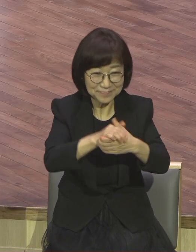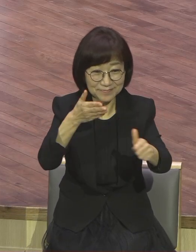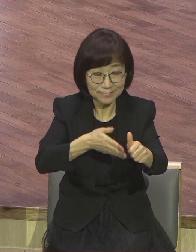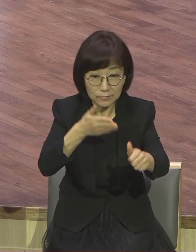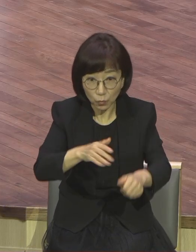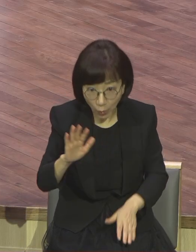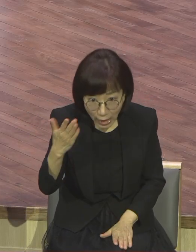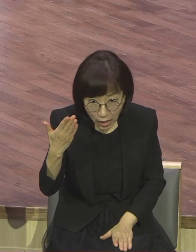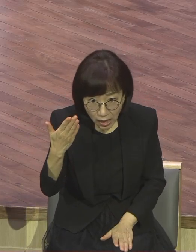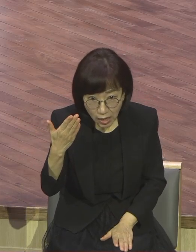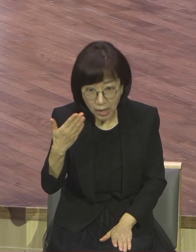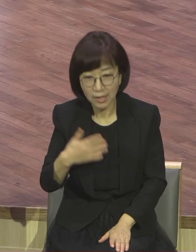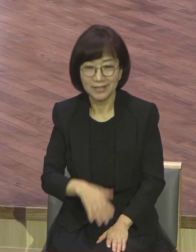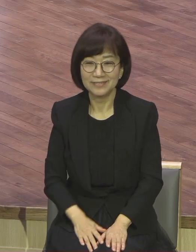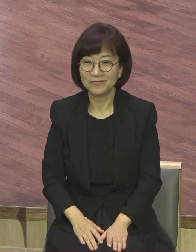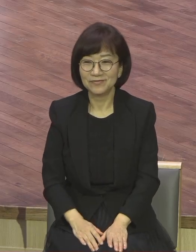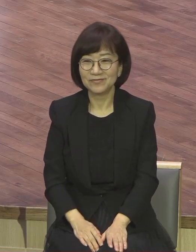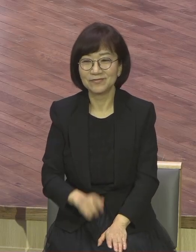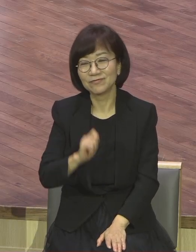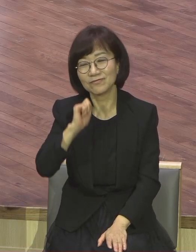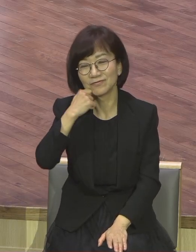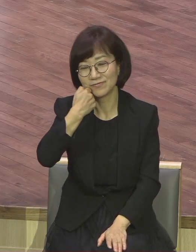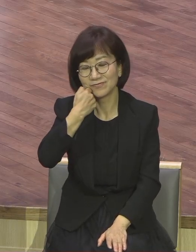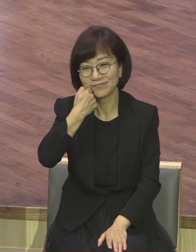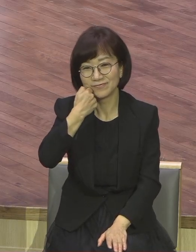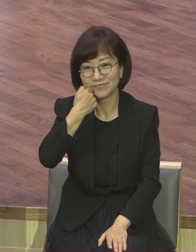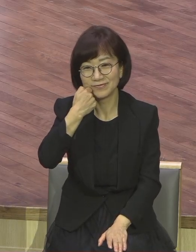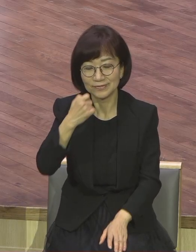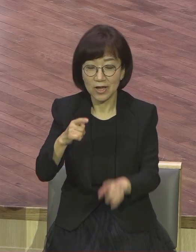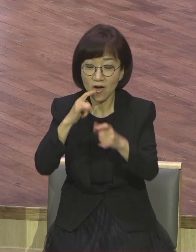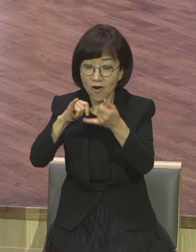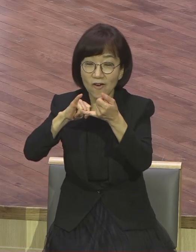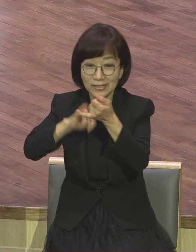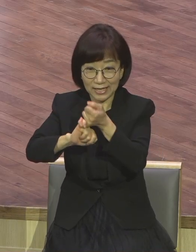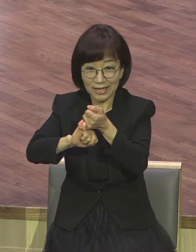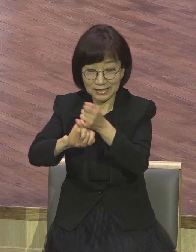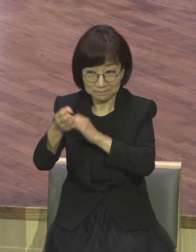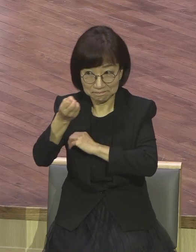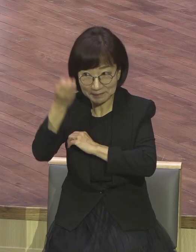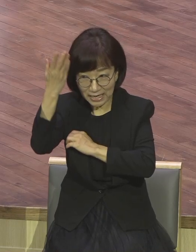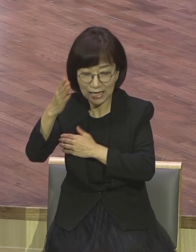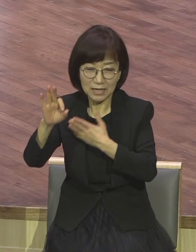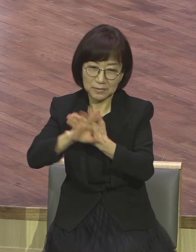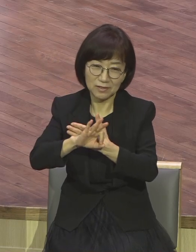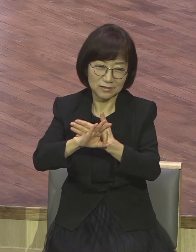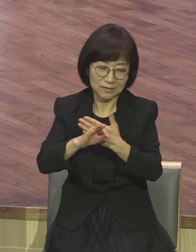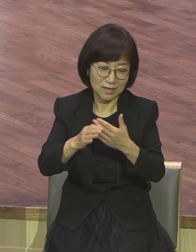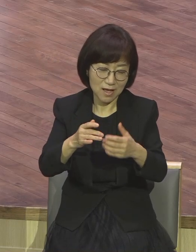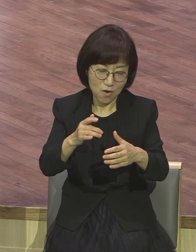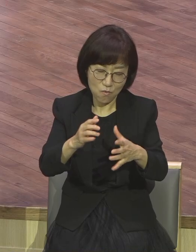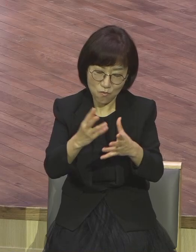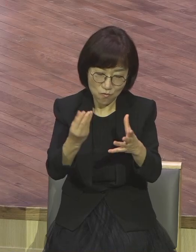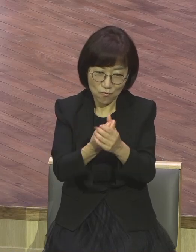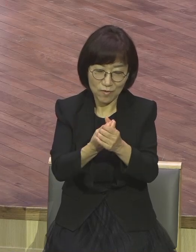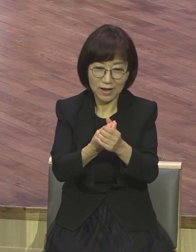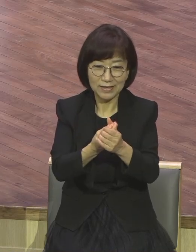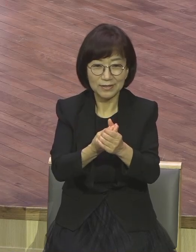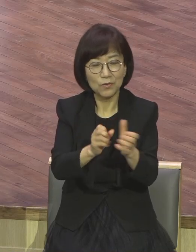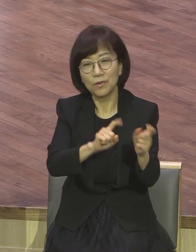안 되는 겁니다. 그게 언약이 빠졌으면 여러분 무너지게 되죠. 그래서 정말 중요한 것이